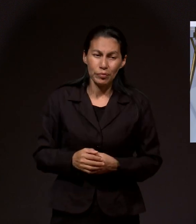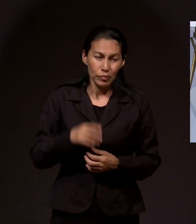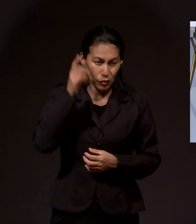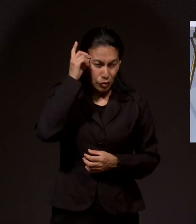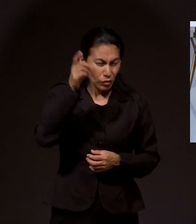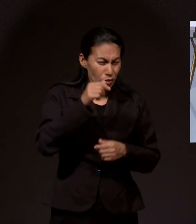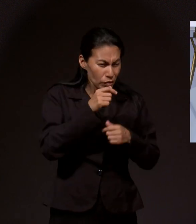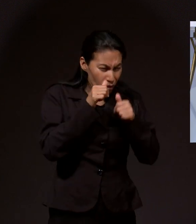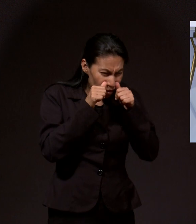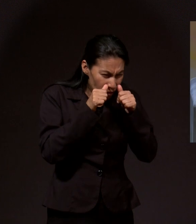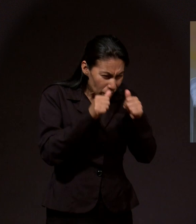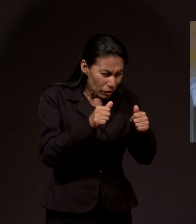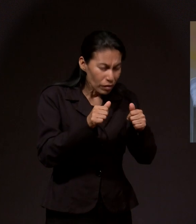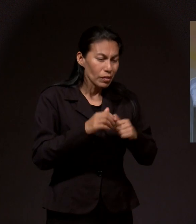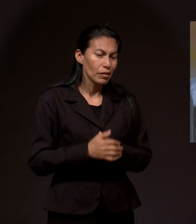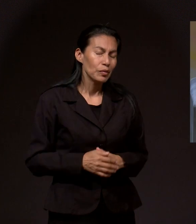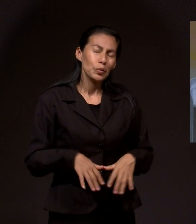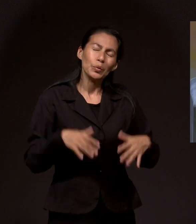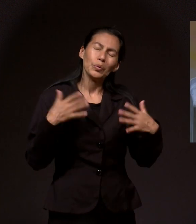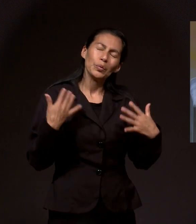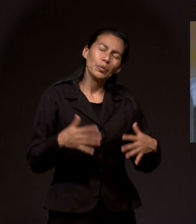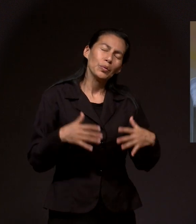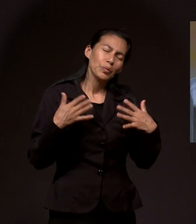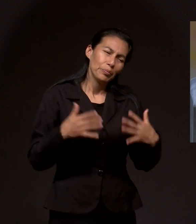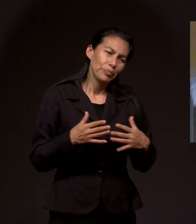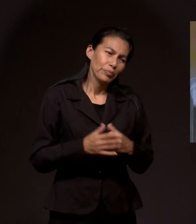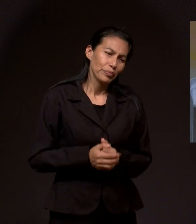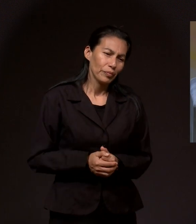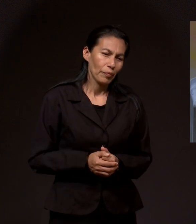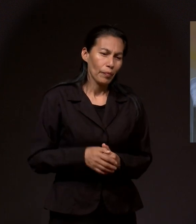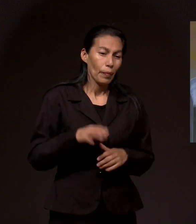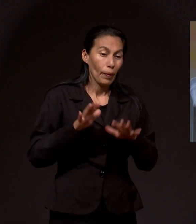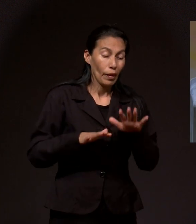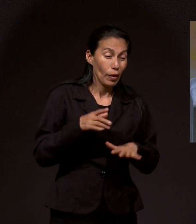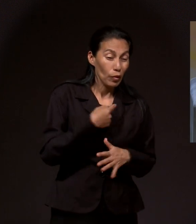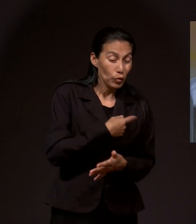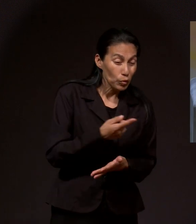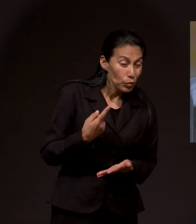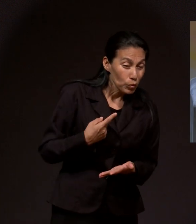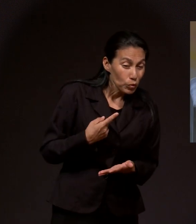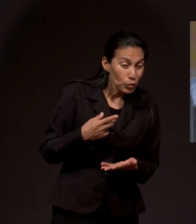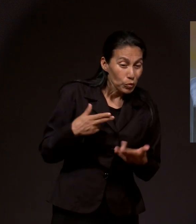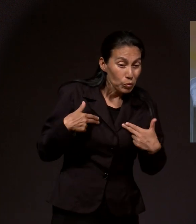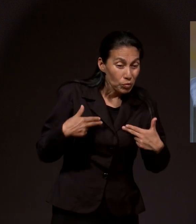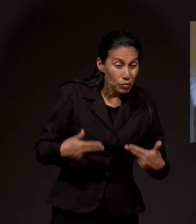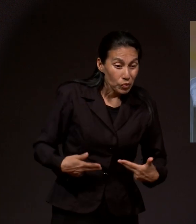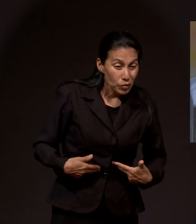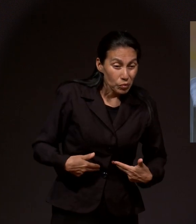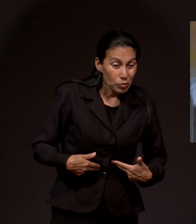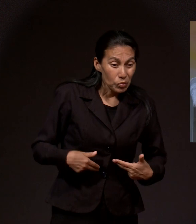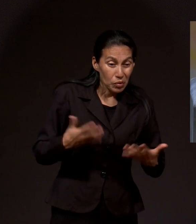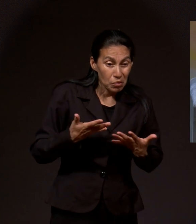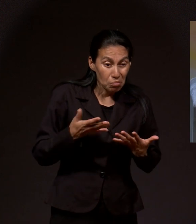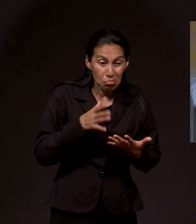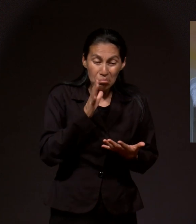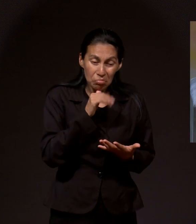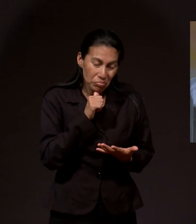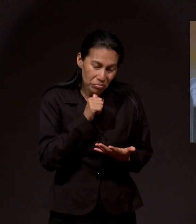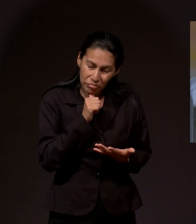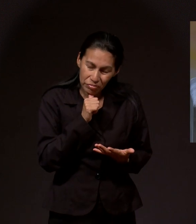en cualquier situación, Dios los escucha. Amén. Hay cosas que nosotros, como seres humanos finitos, no podemos hacer.